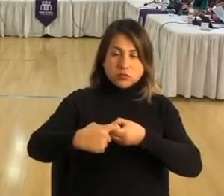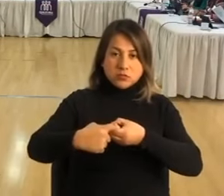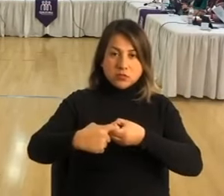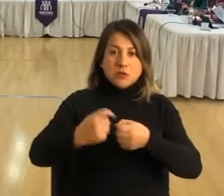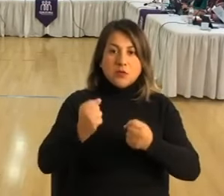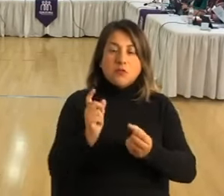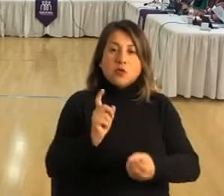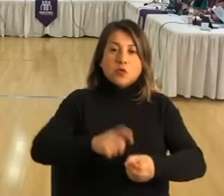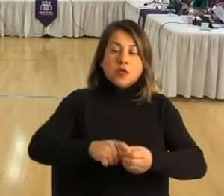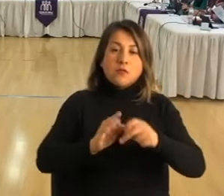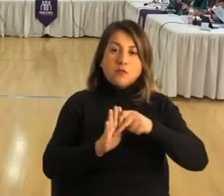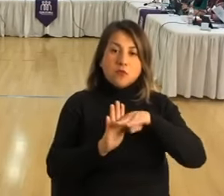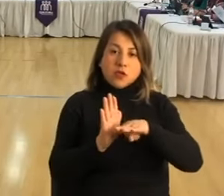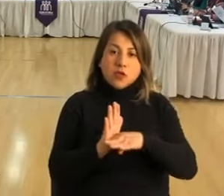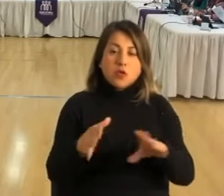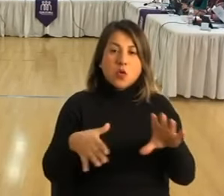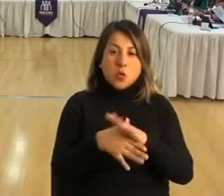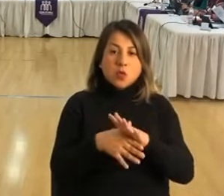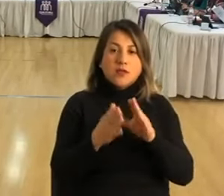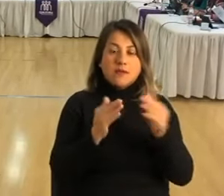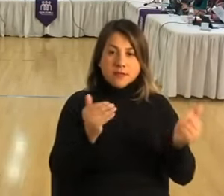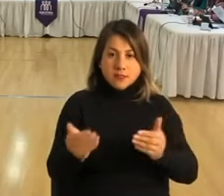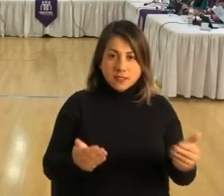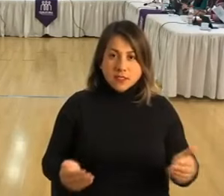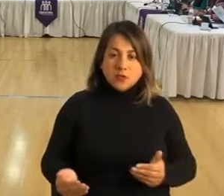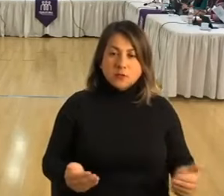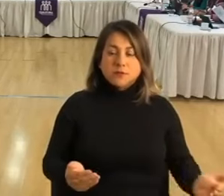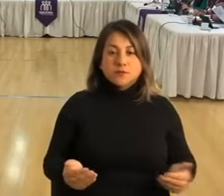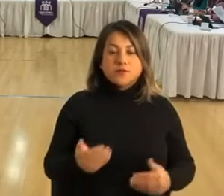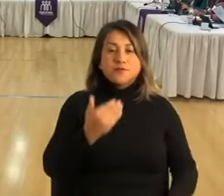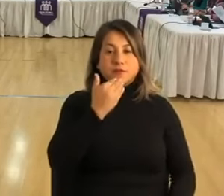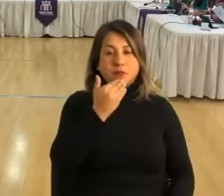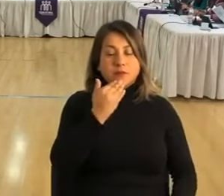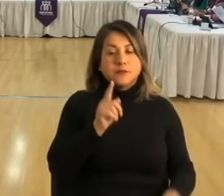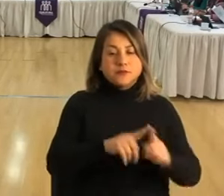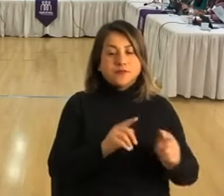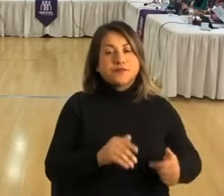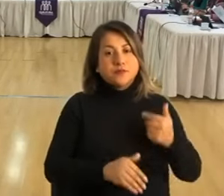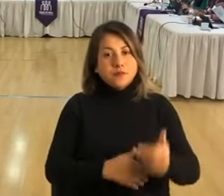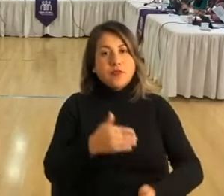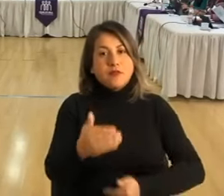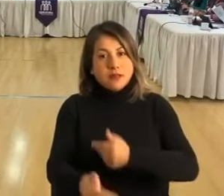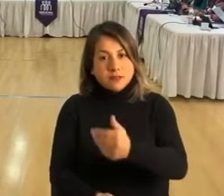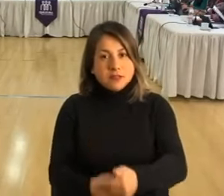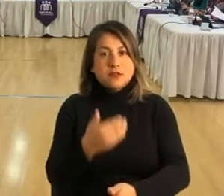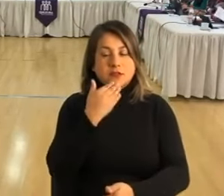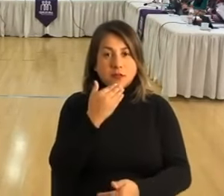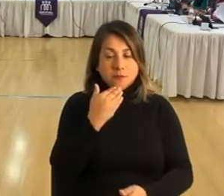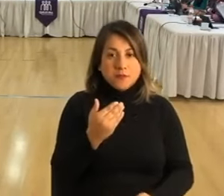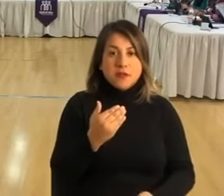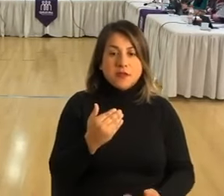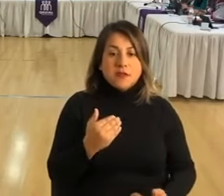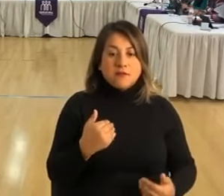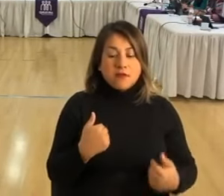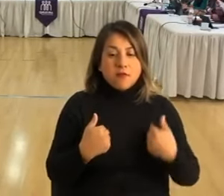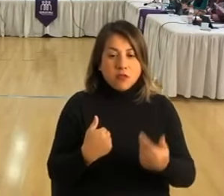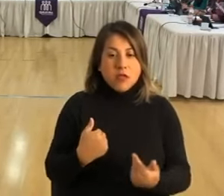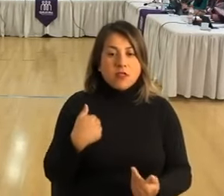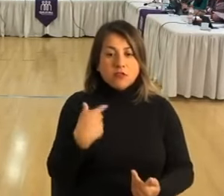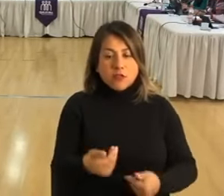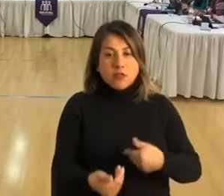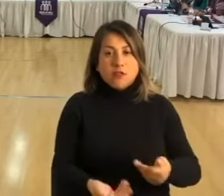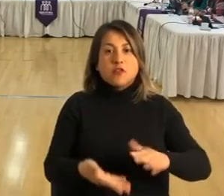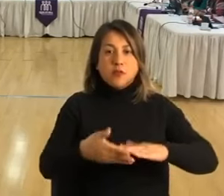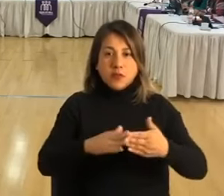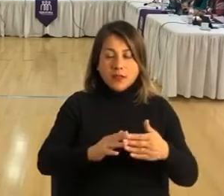poder postular estos proyectos y Junta de Vecinos. Creo que también vamos avanzando porque así vamos generando comunidad entre todos